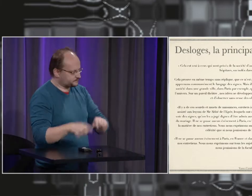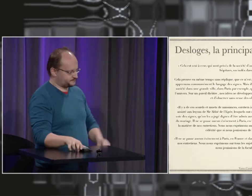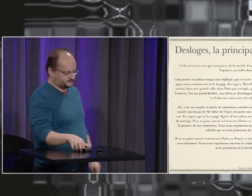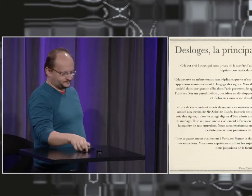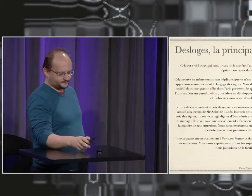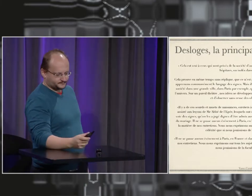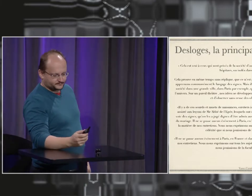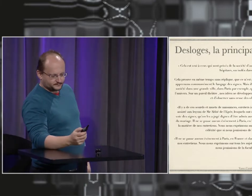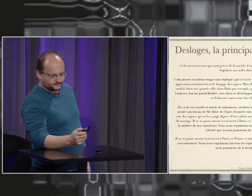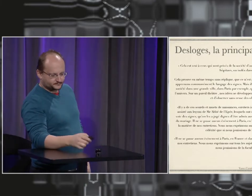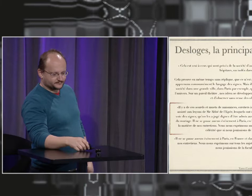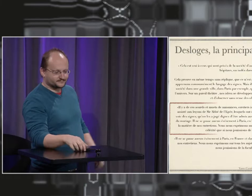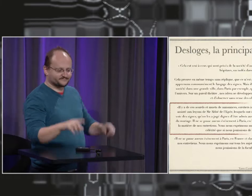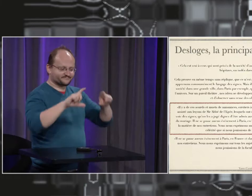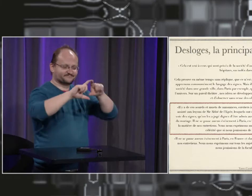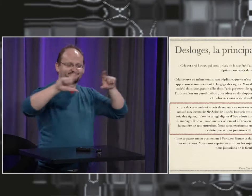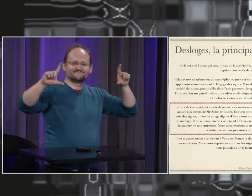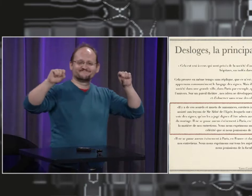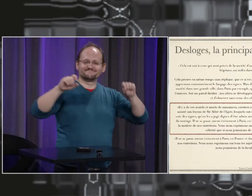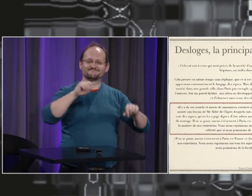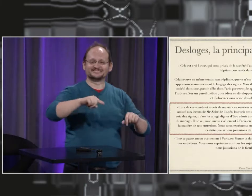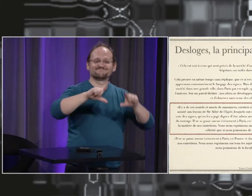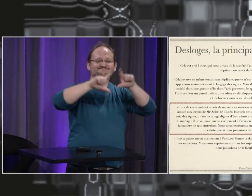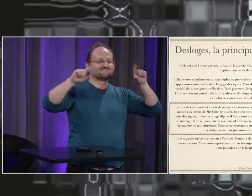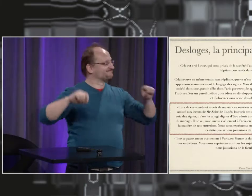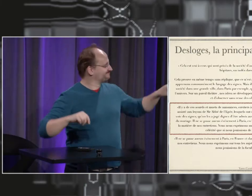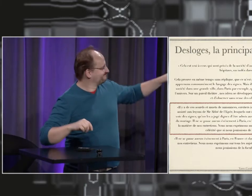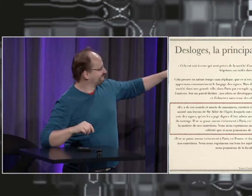une chose importante, regardez bien, ce qui est encadré,